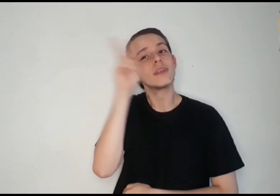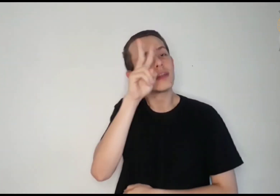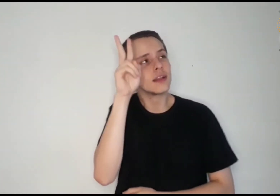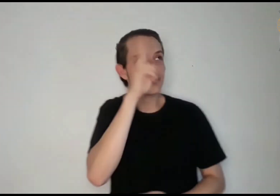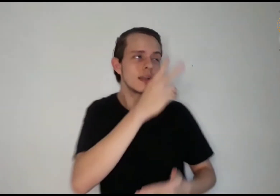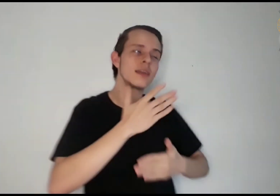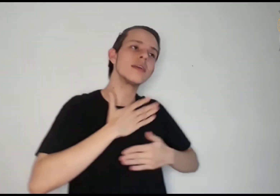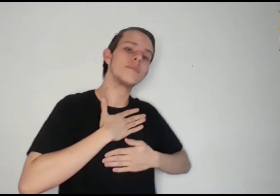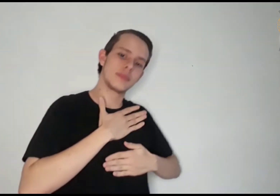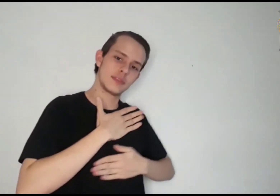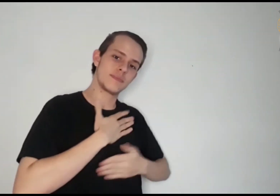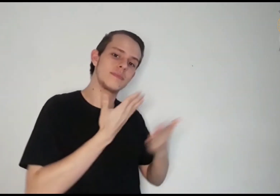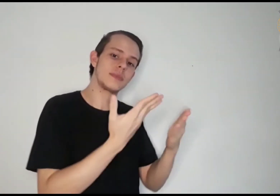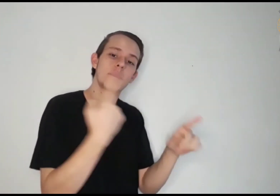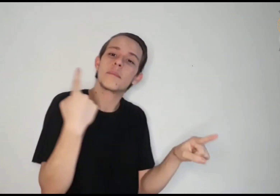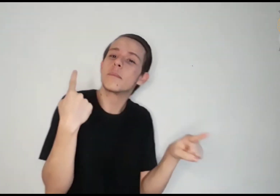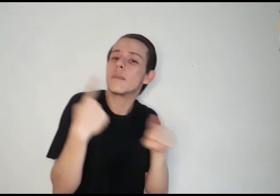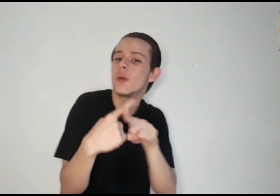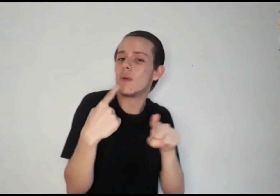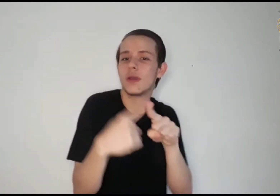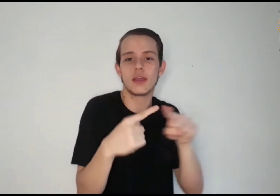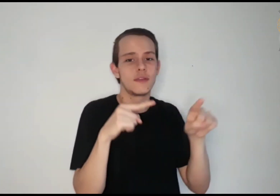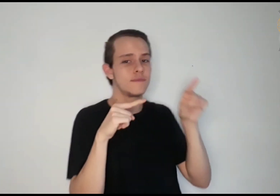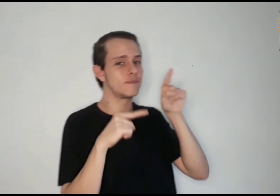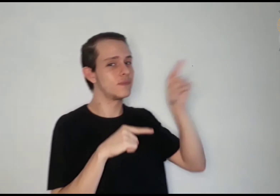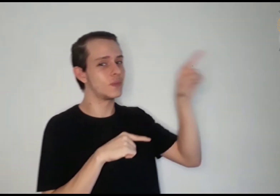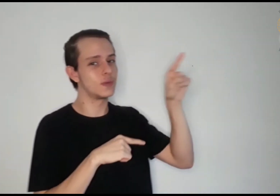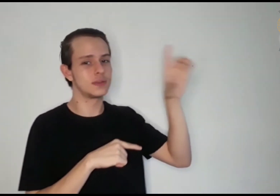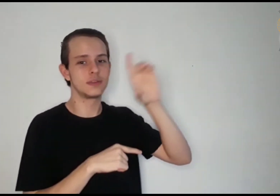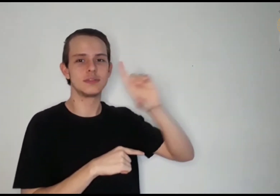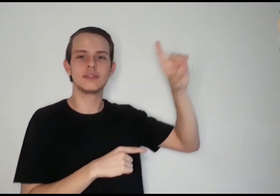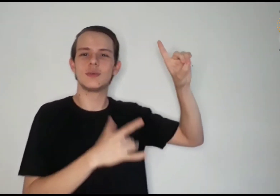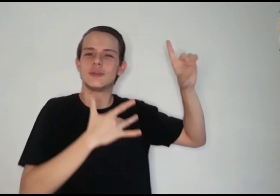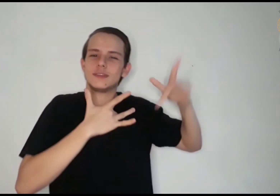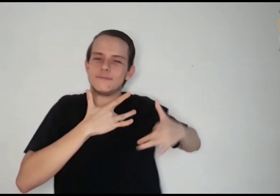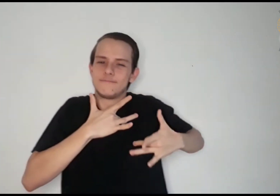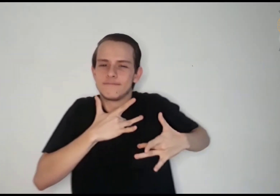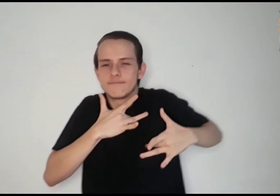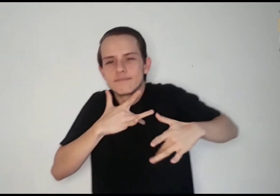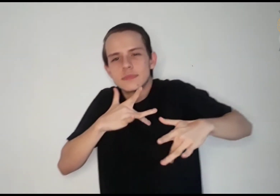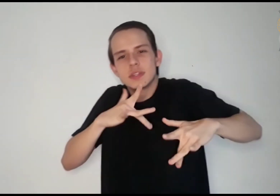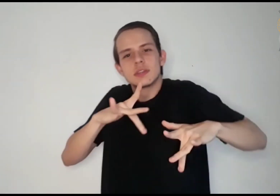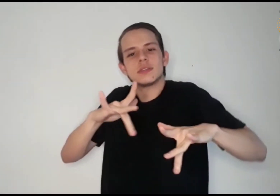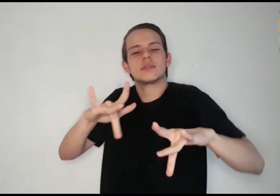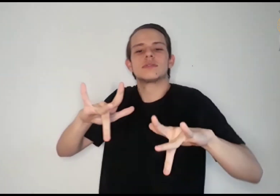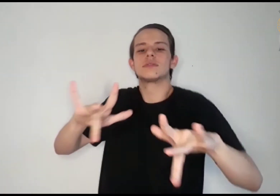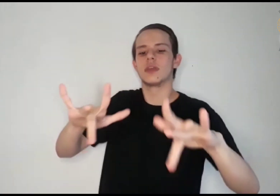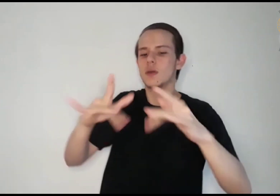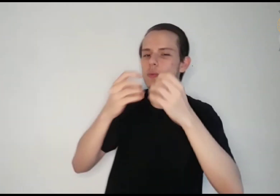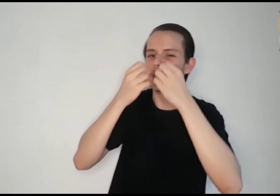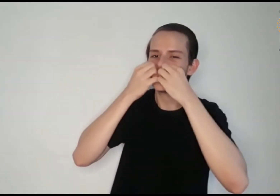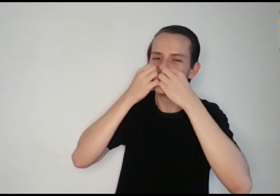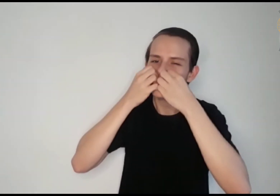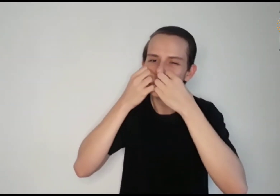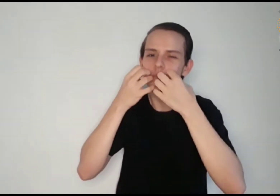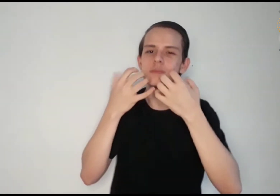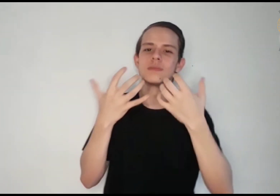De mim, lembrai-vos, porque sois misericórdia. Sois bondade sem